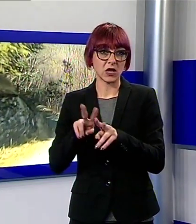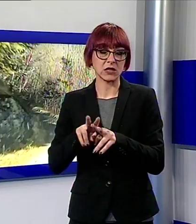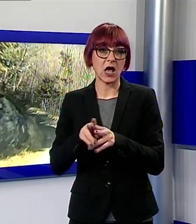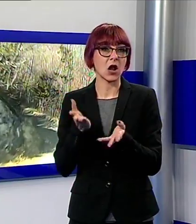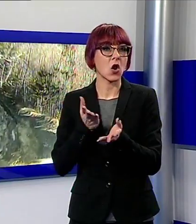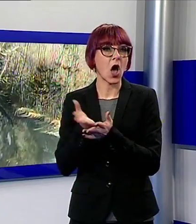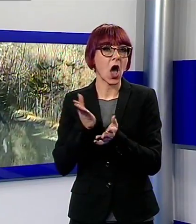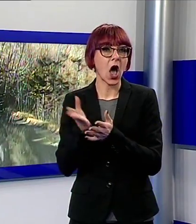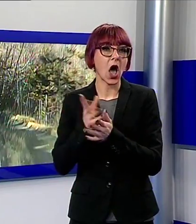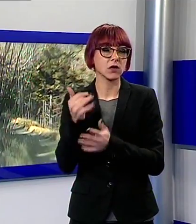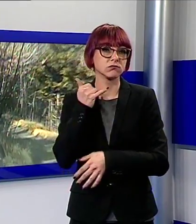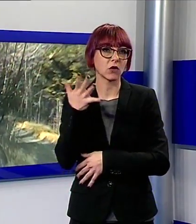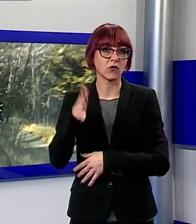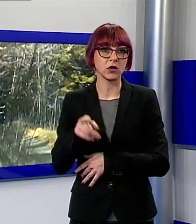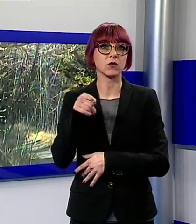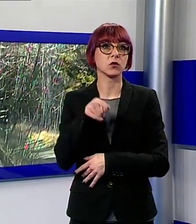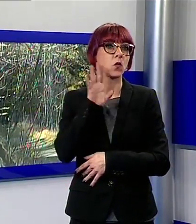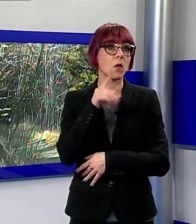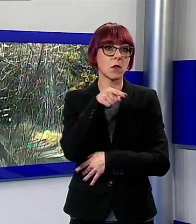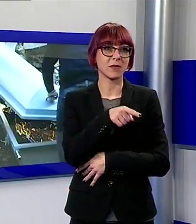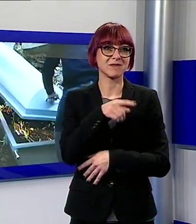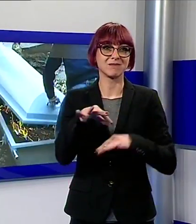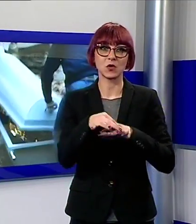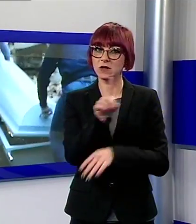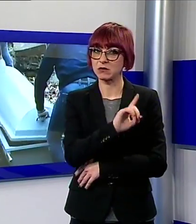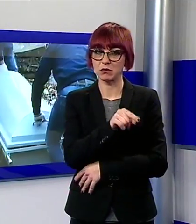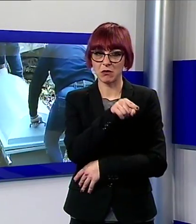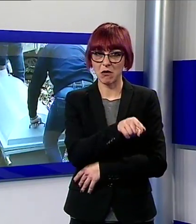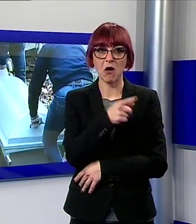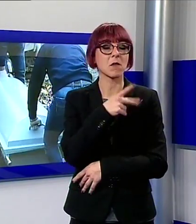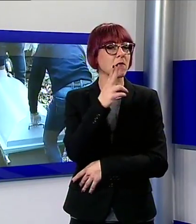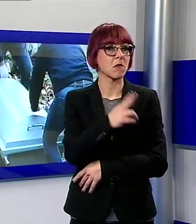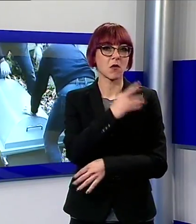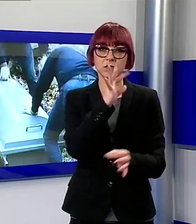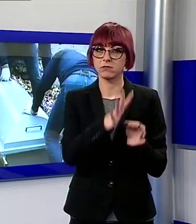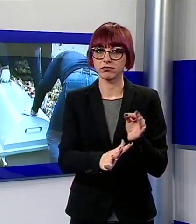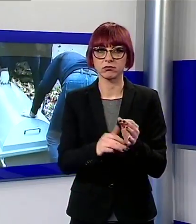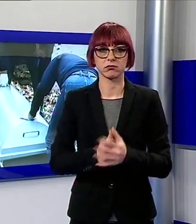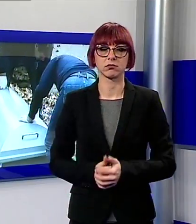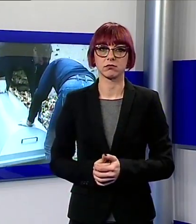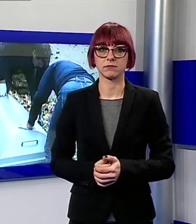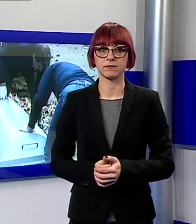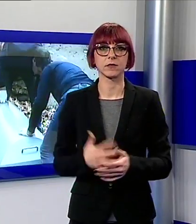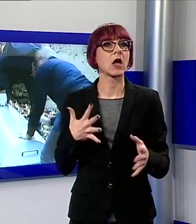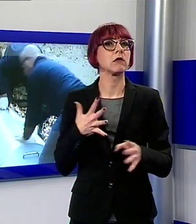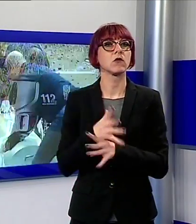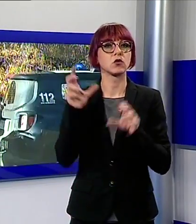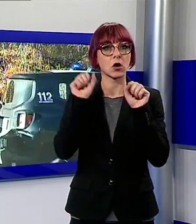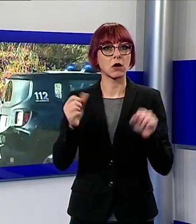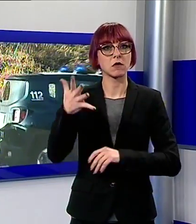'uomo Scapolo, molto conosciuto a Villa Colemandina non c'era più niente da fare sul posto sono intervenuti i carabinieri di Castiglione